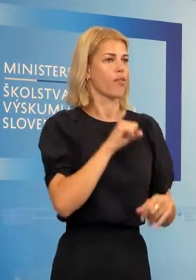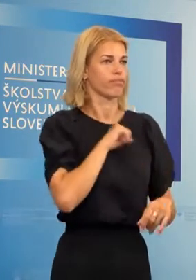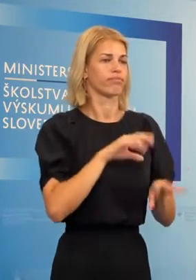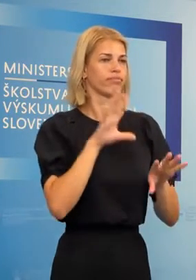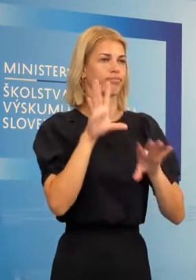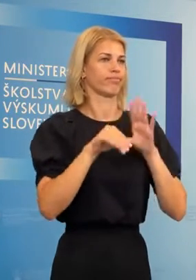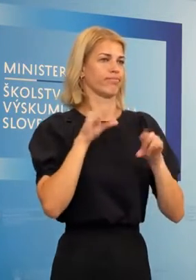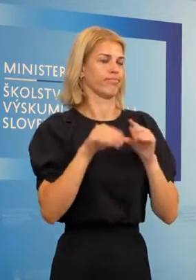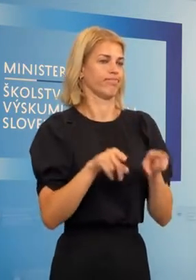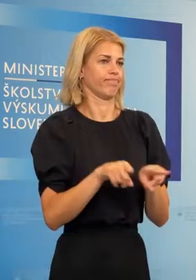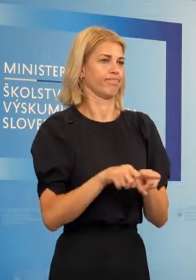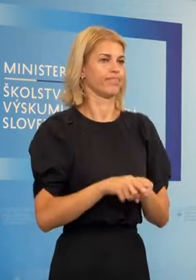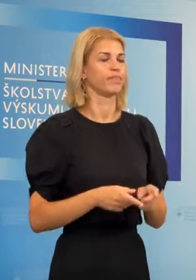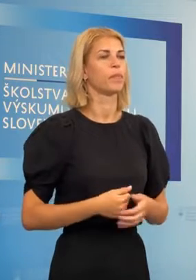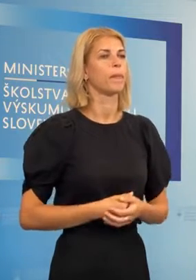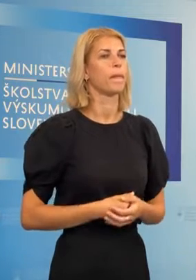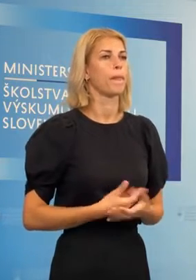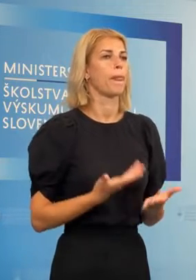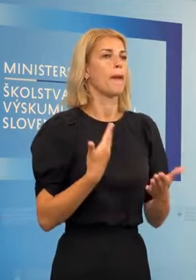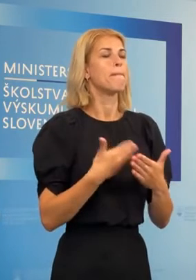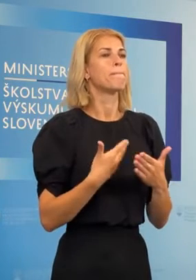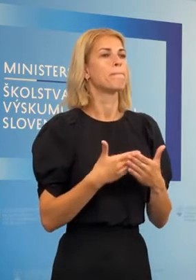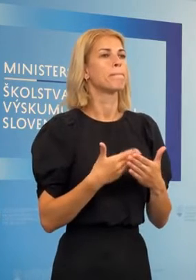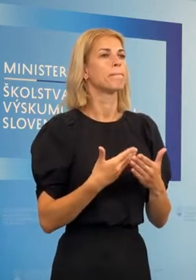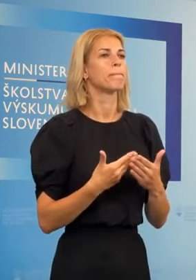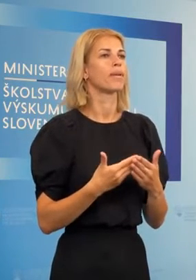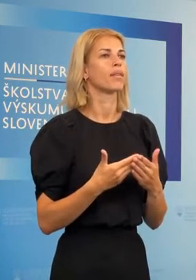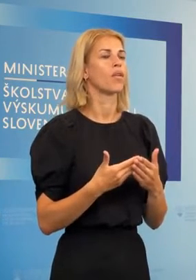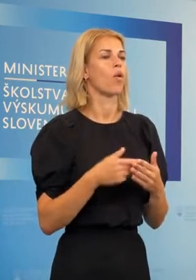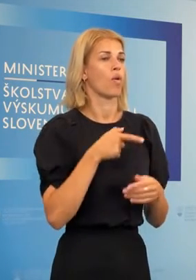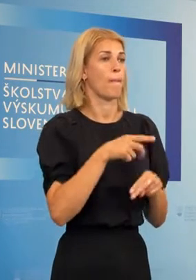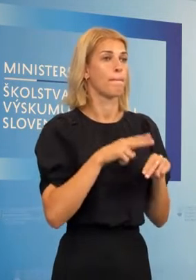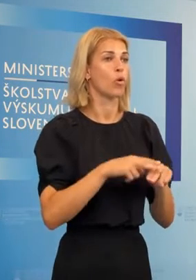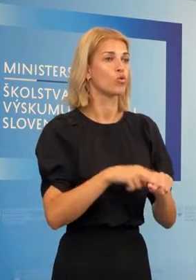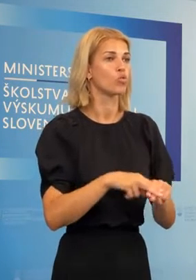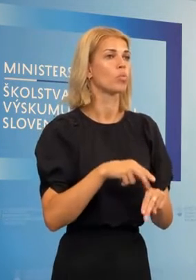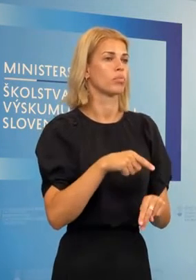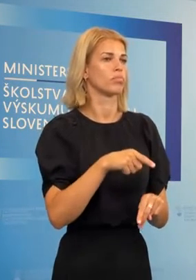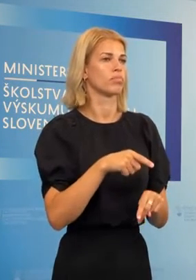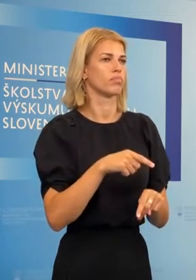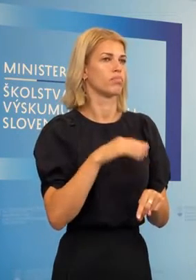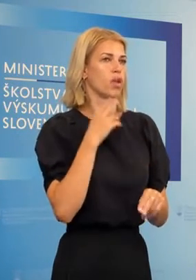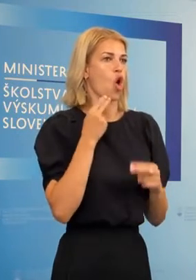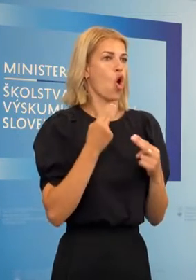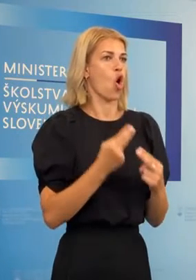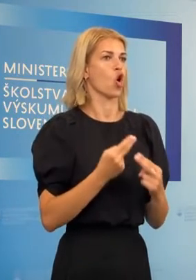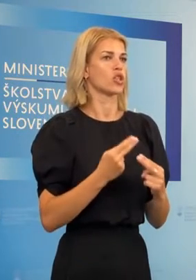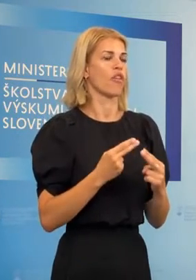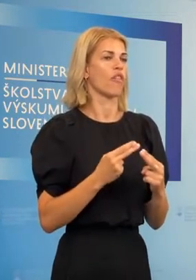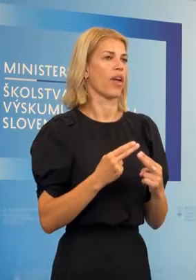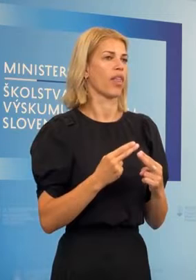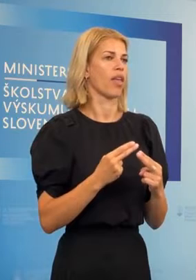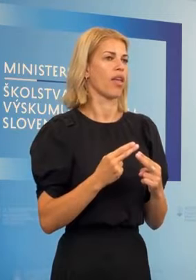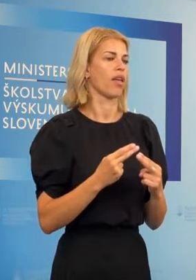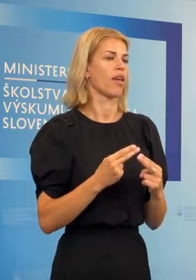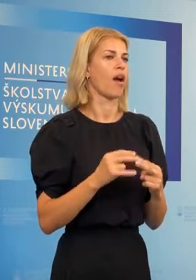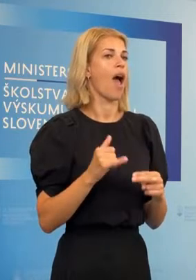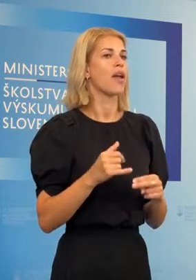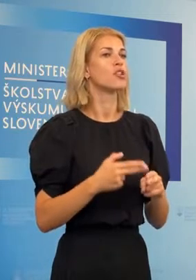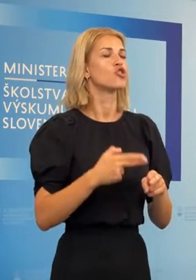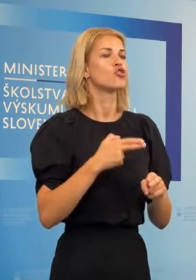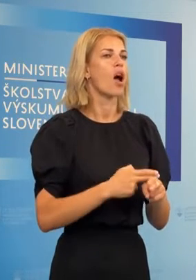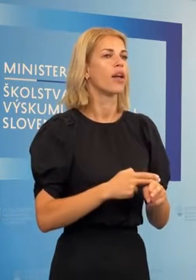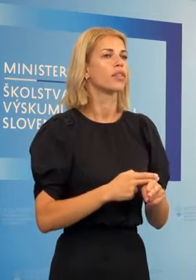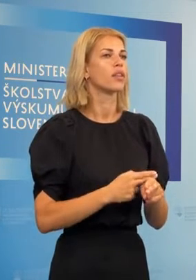majú iný jazyk. A tento postup napríklad je veľmi ocňovaný aj OECD a dokonca krajiny,